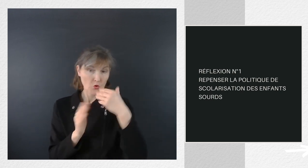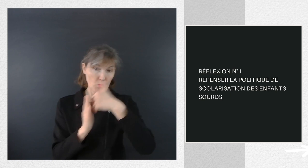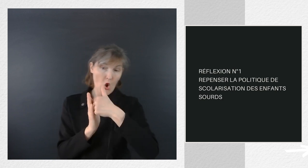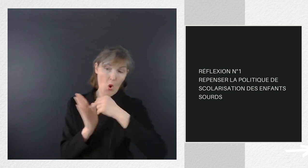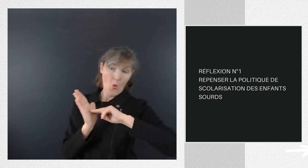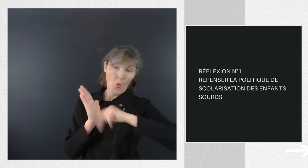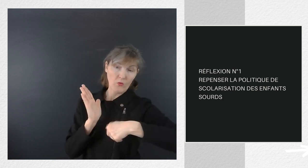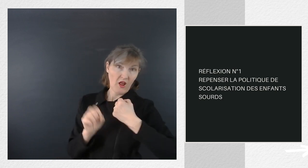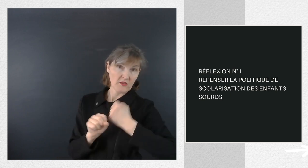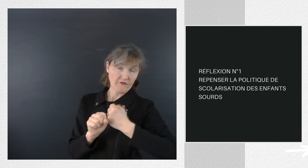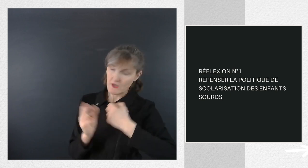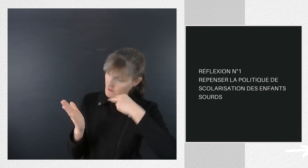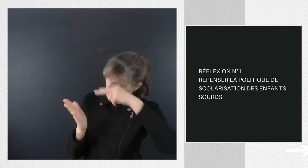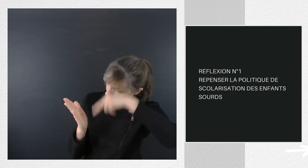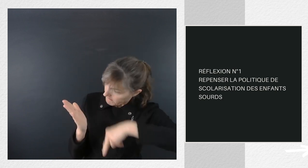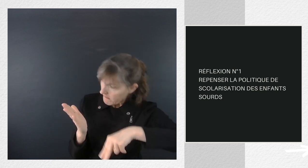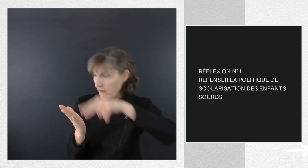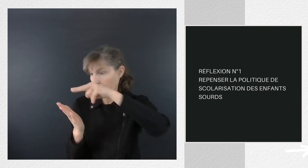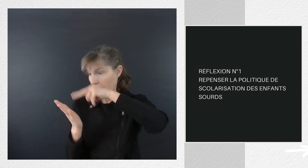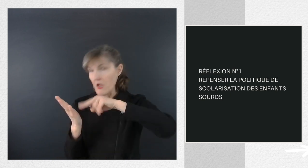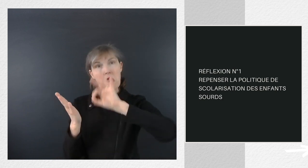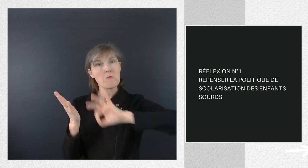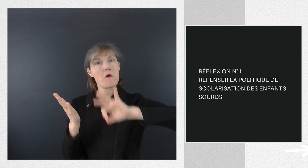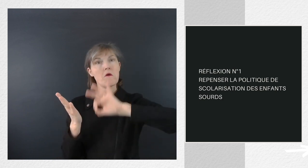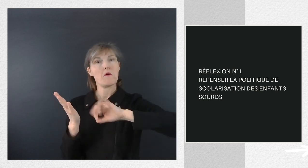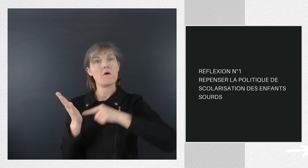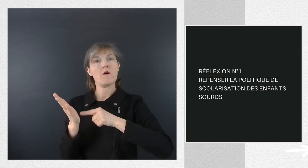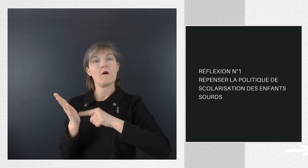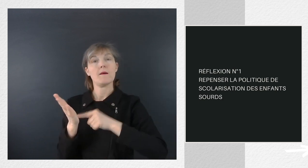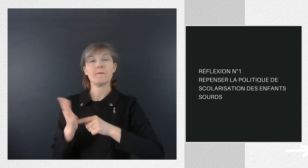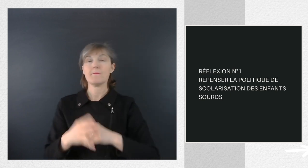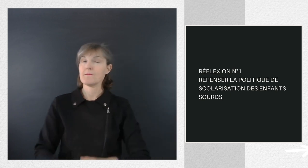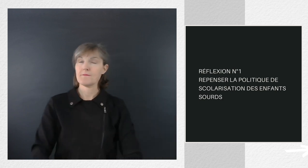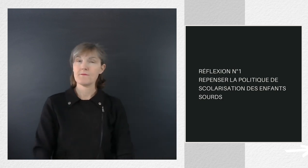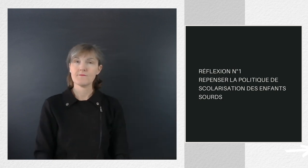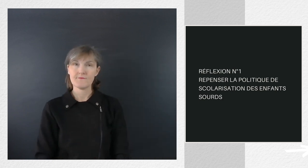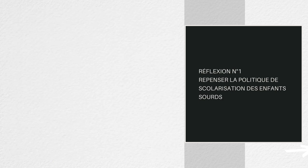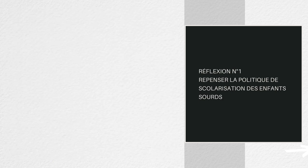les classes. Il y a une charge mentale qui n'est pas inscrite dans le contrat de travail.